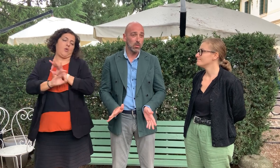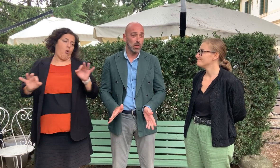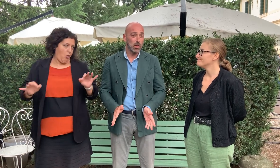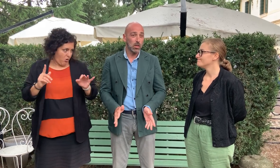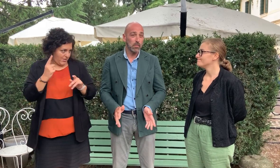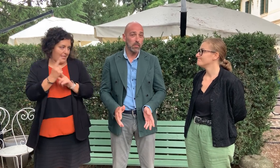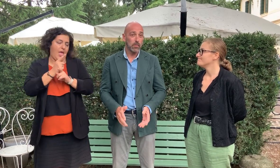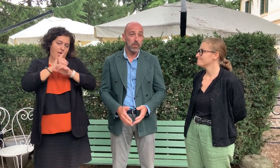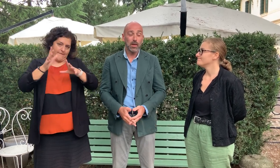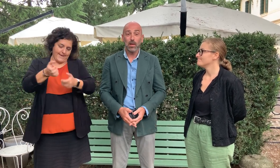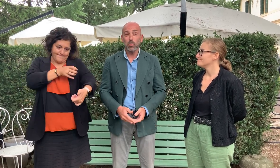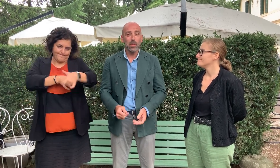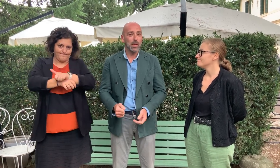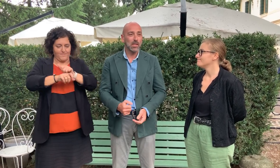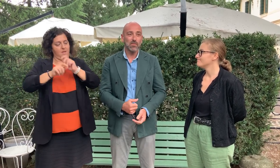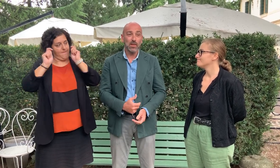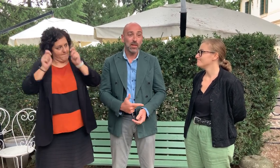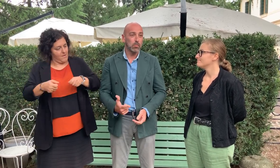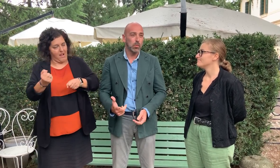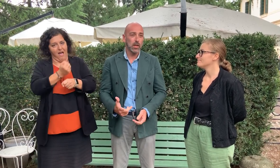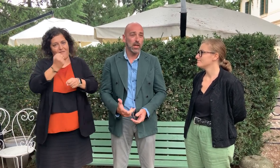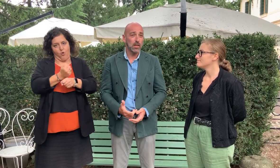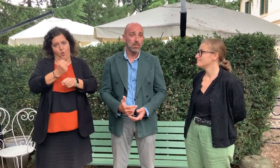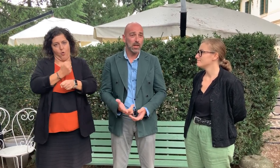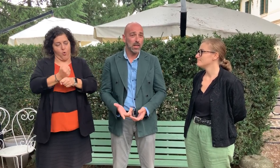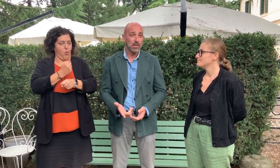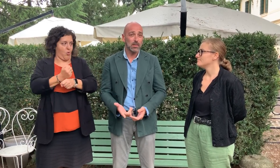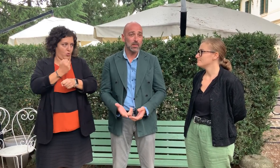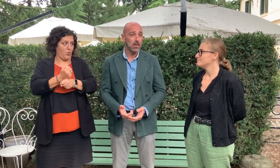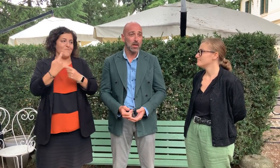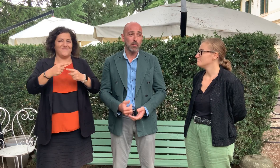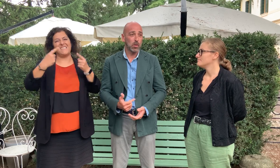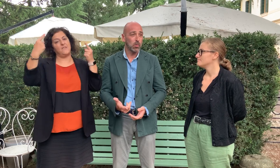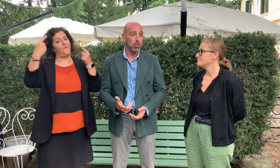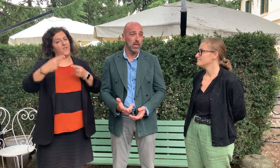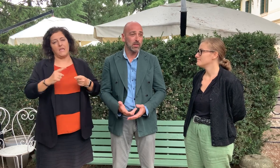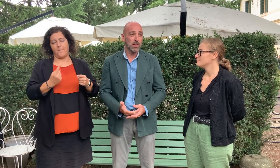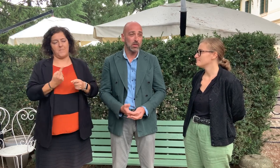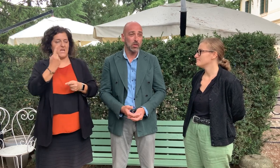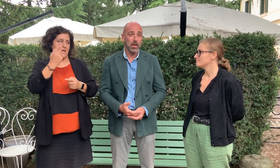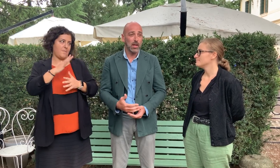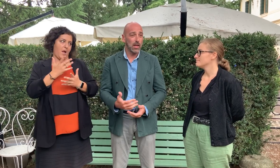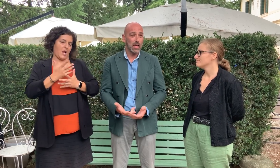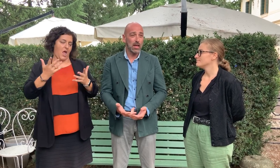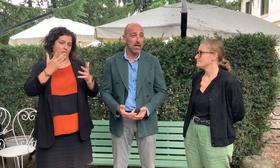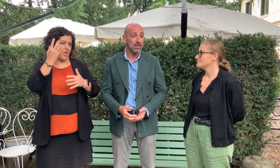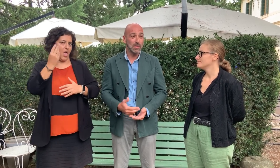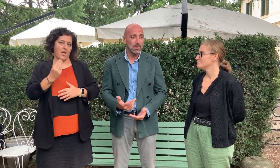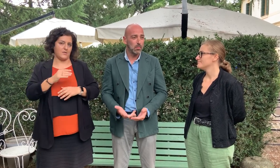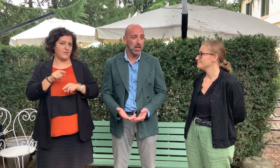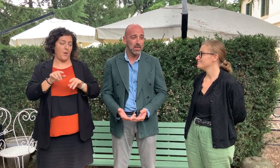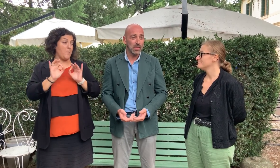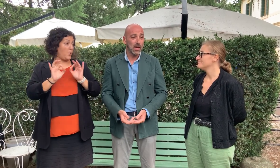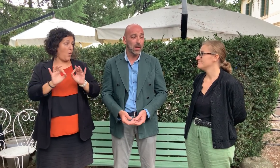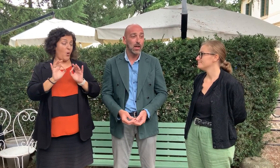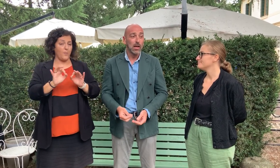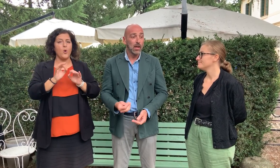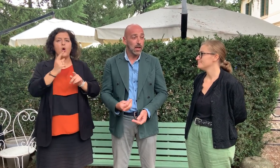soldi. E quindi la sfida più grande per Lens è proprio questa, cioè è sensibilizzare e